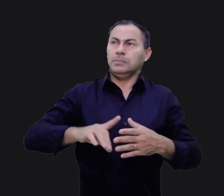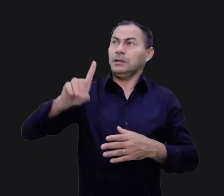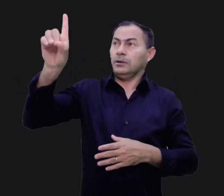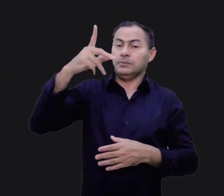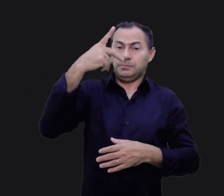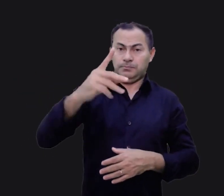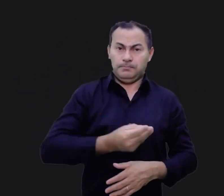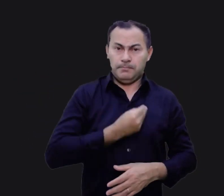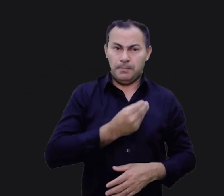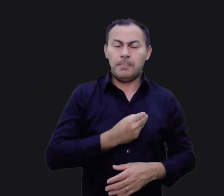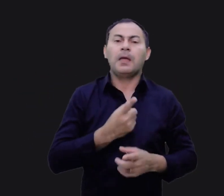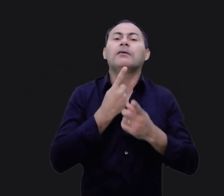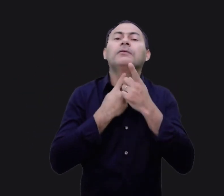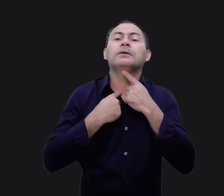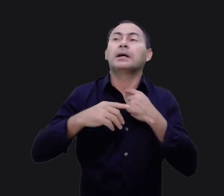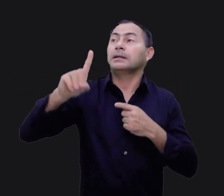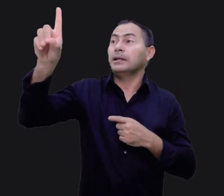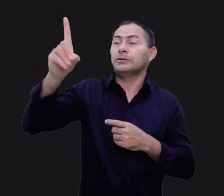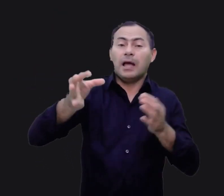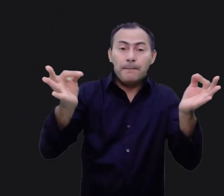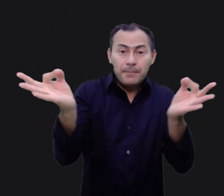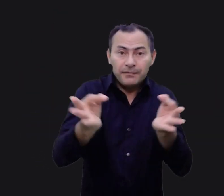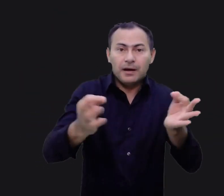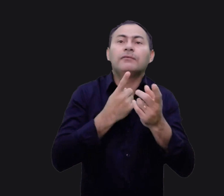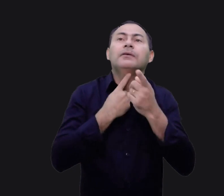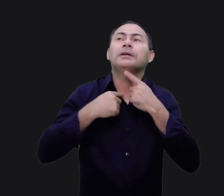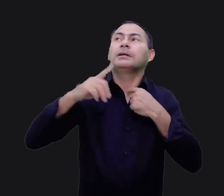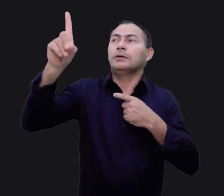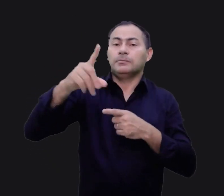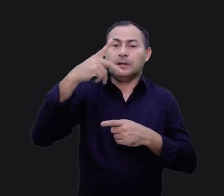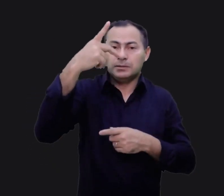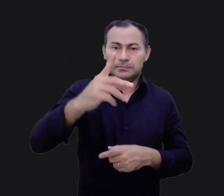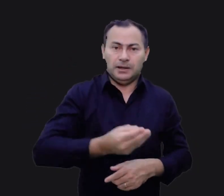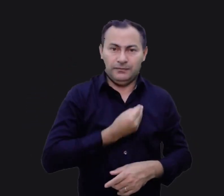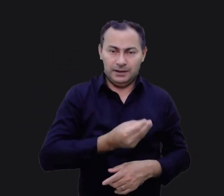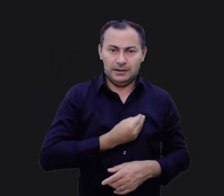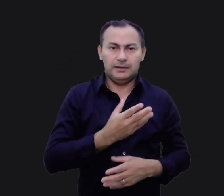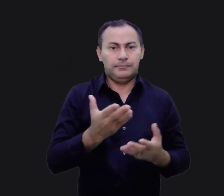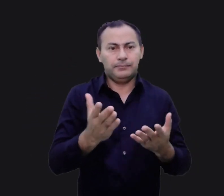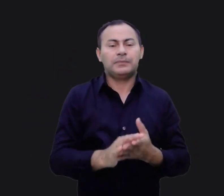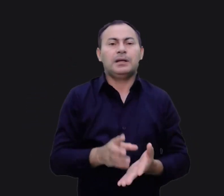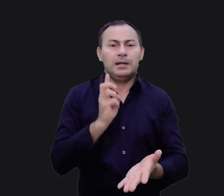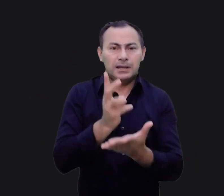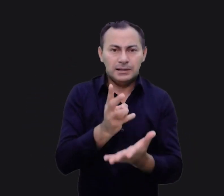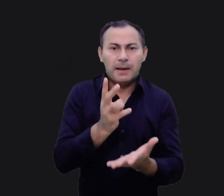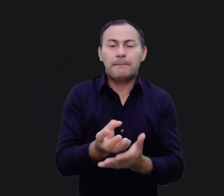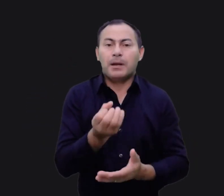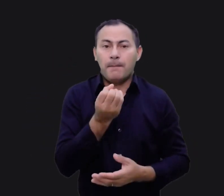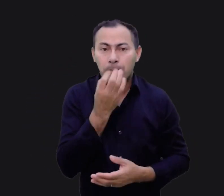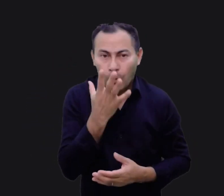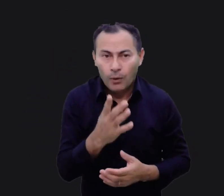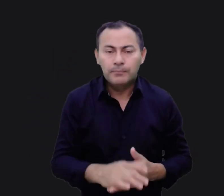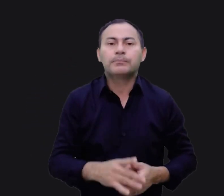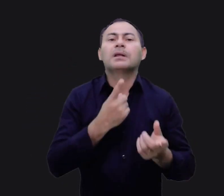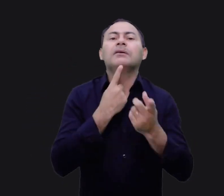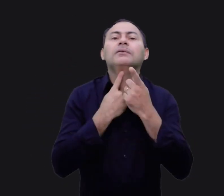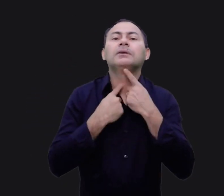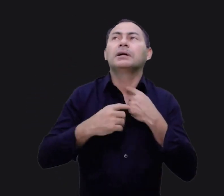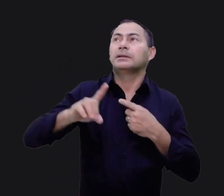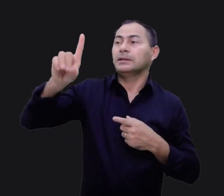Deus para a sua vida. A vontade de Deus é perfeita. vontade de Deus para a sua vida é sempre boa. A vontade